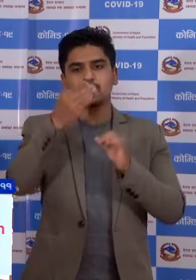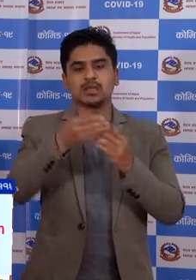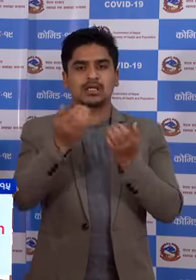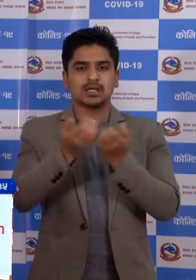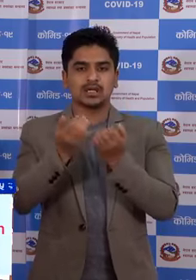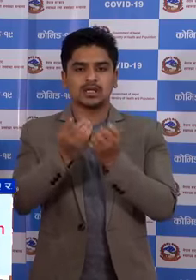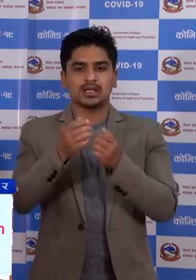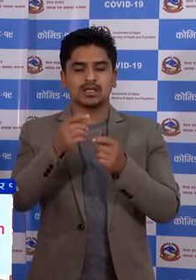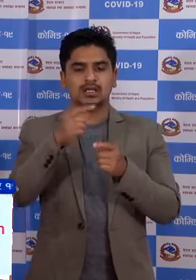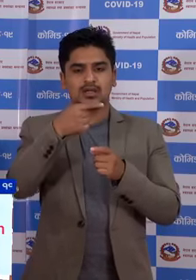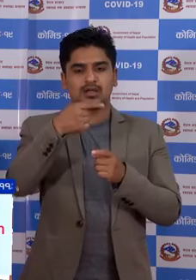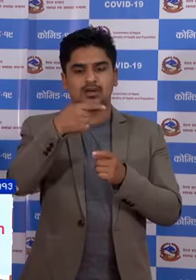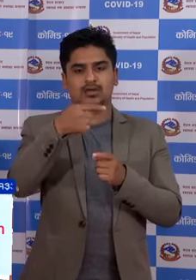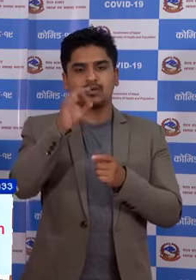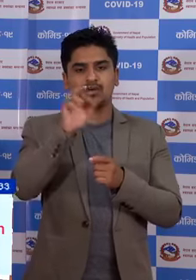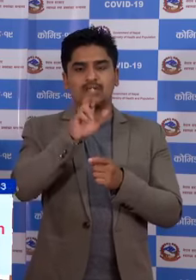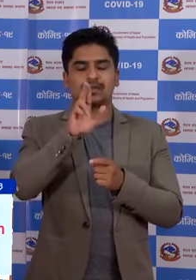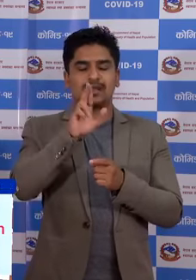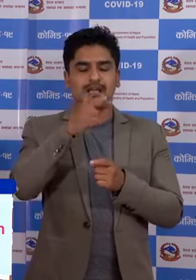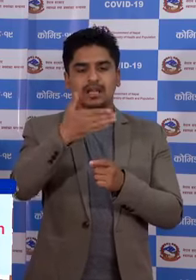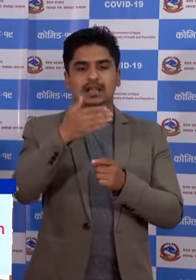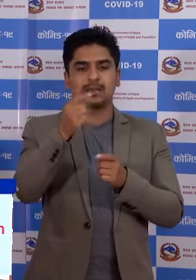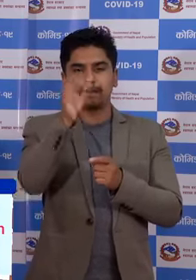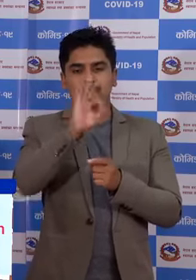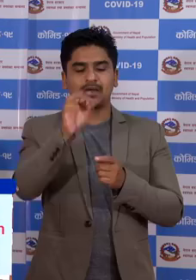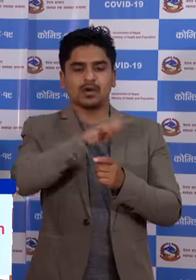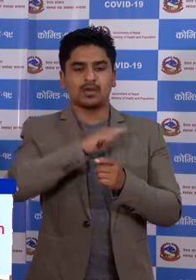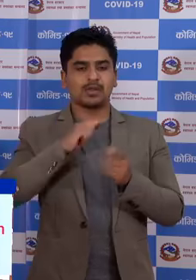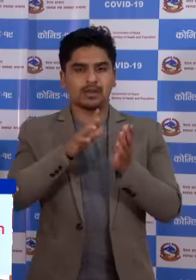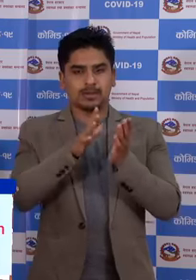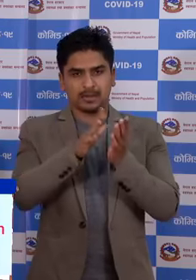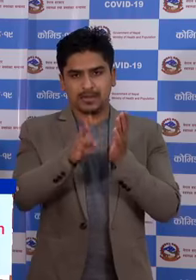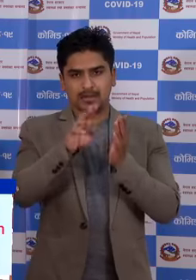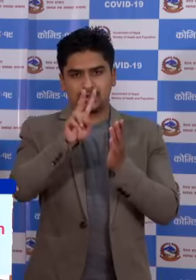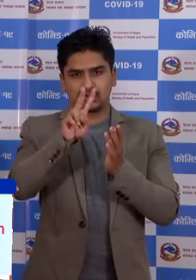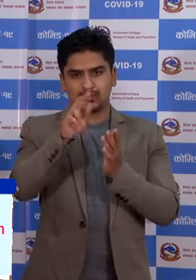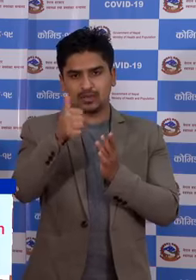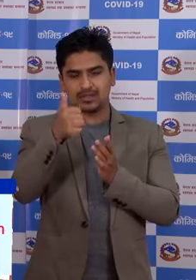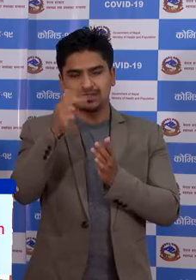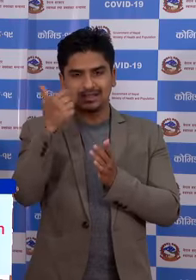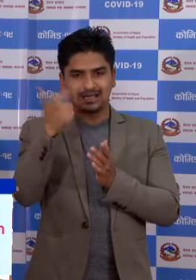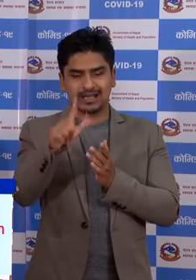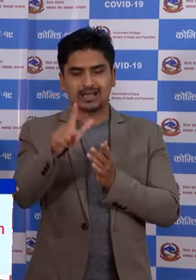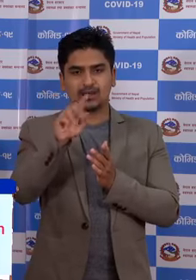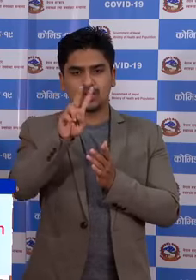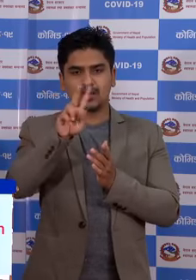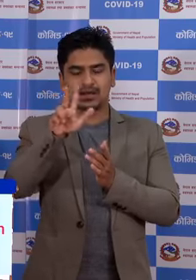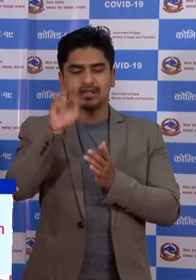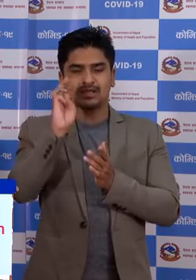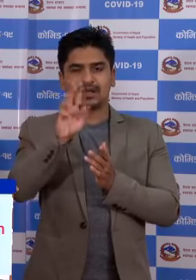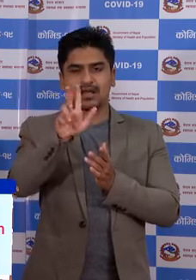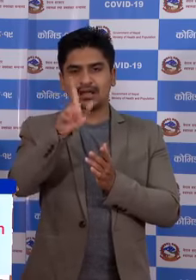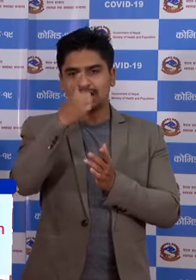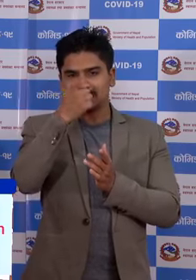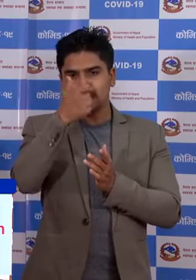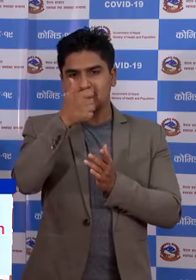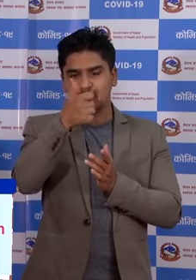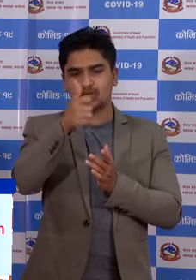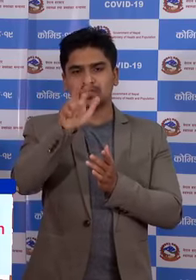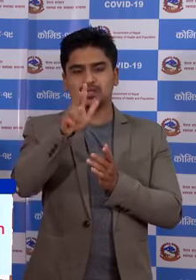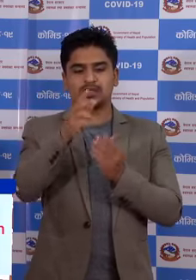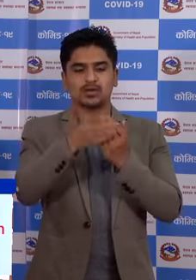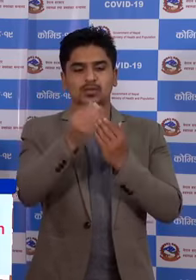नबिल बेंका कर्मचारी अरुको तर्फबाट 26,08,08,68 रुपियां को